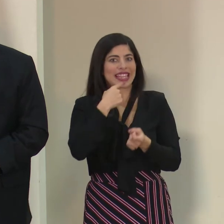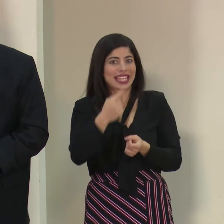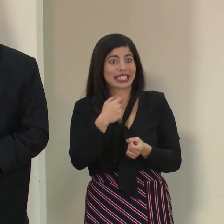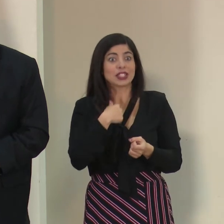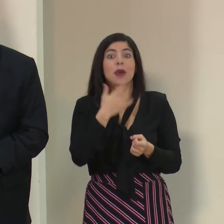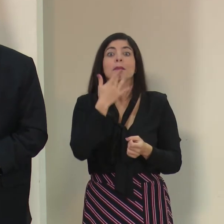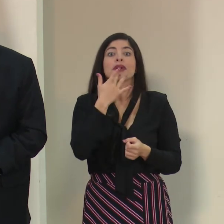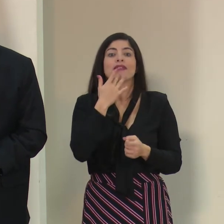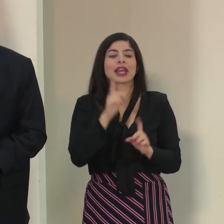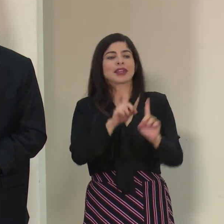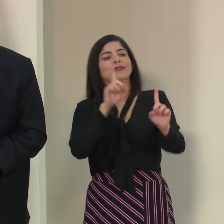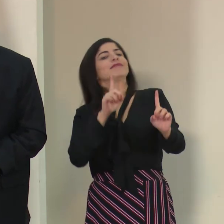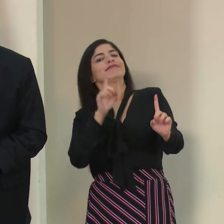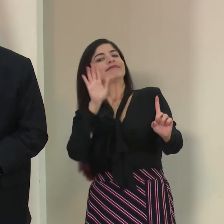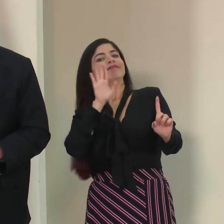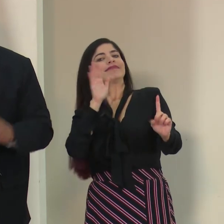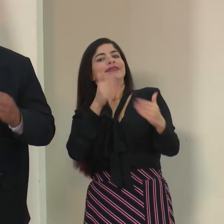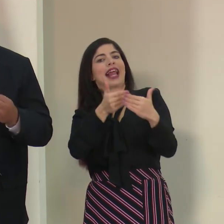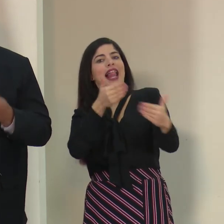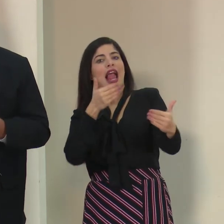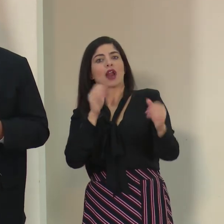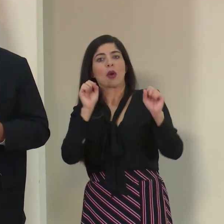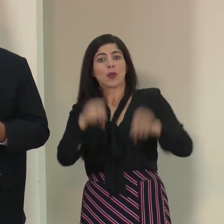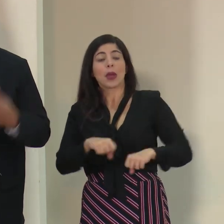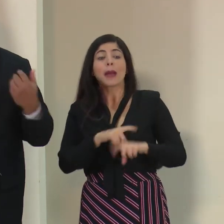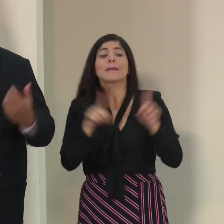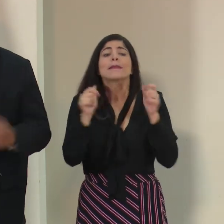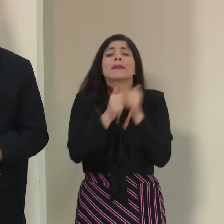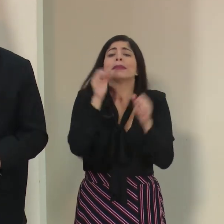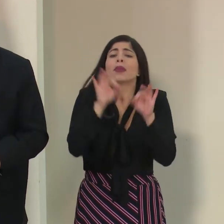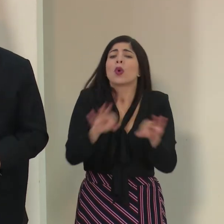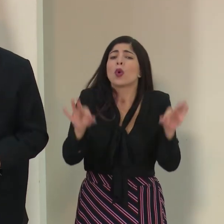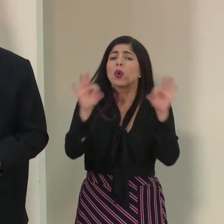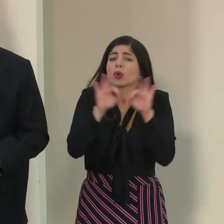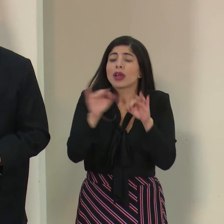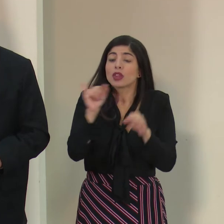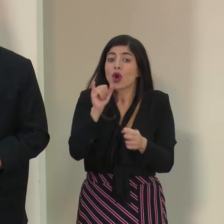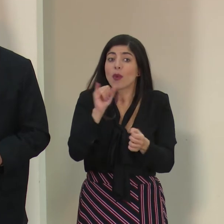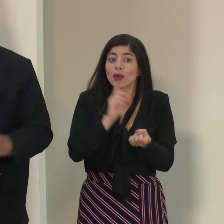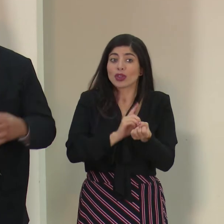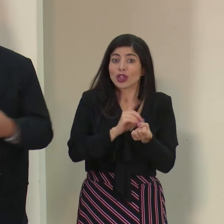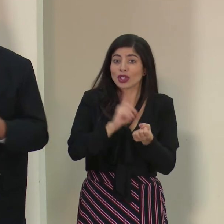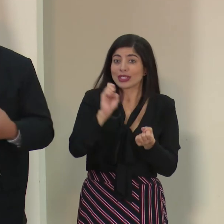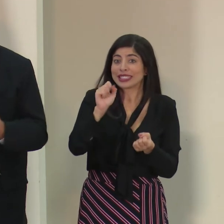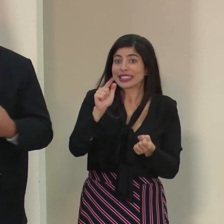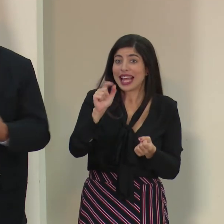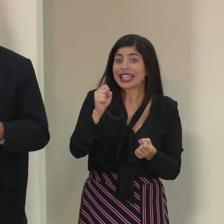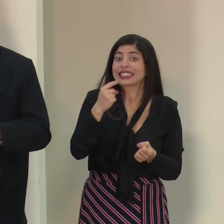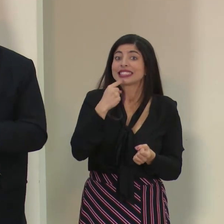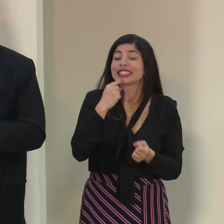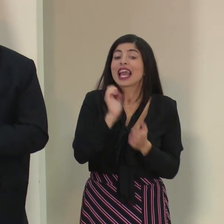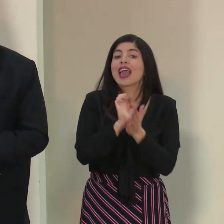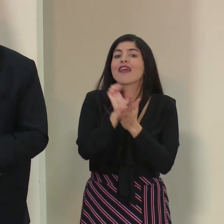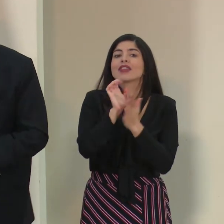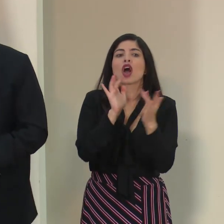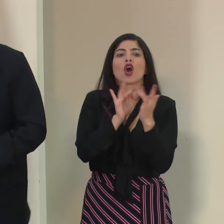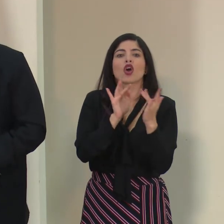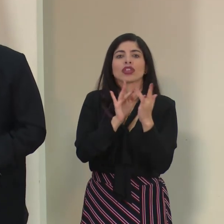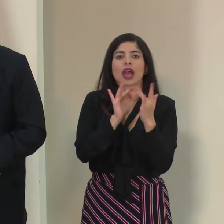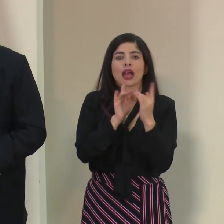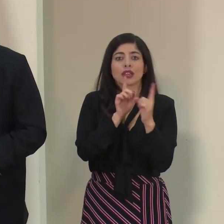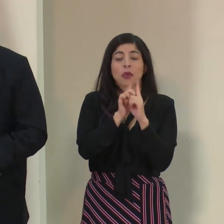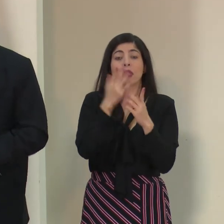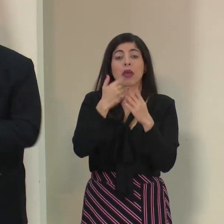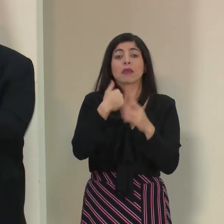yo prefiero el saludar a la distancia, pero aquí lo fundamental, como decía el doctor Salas, es que evitemos el contacto, porque uno puede